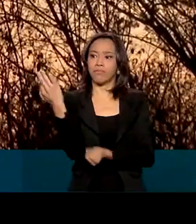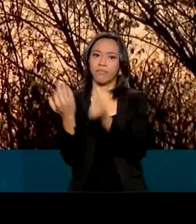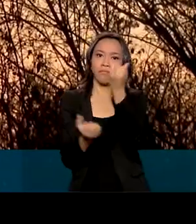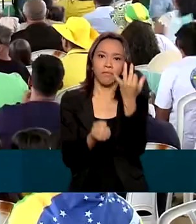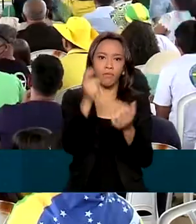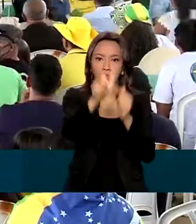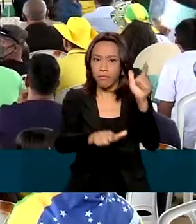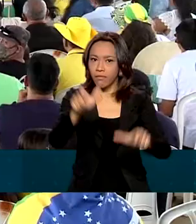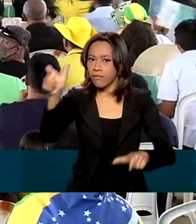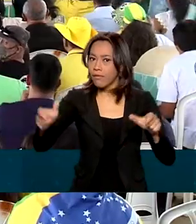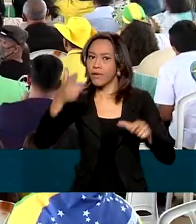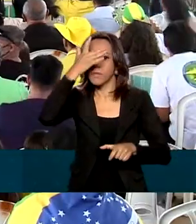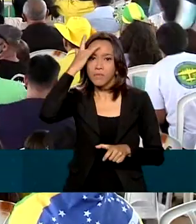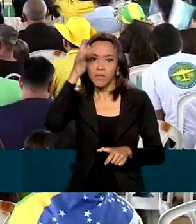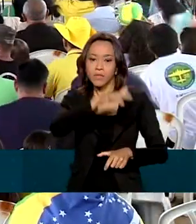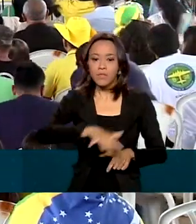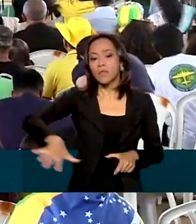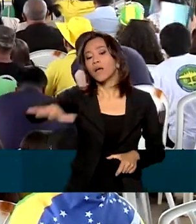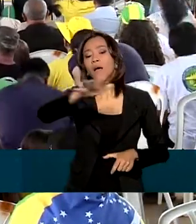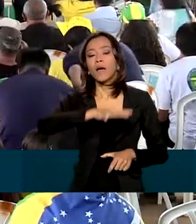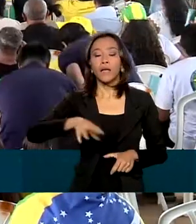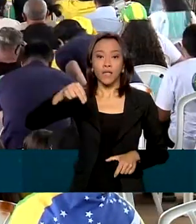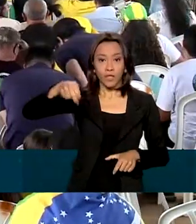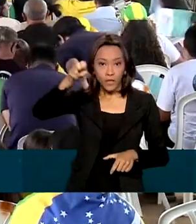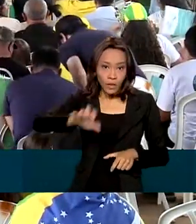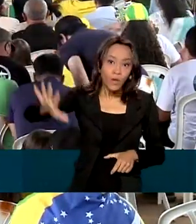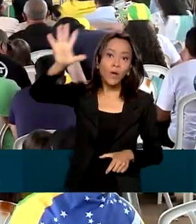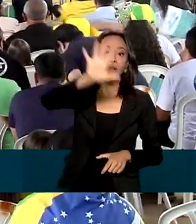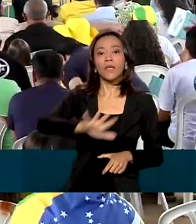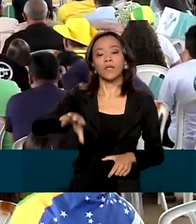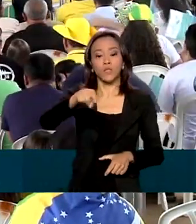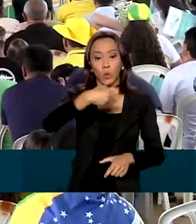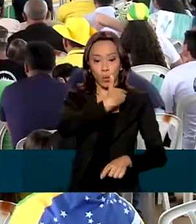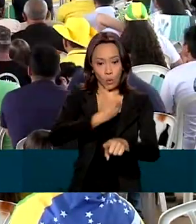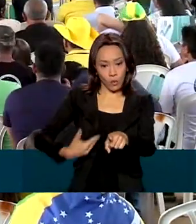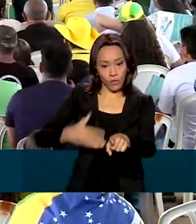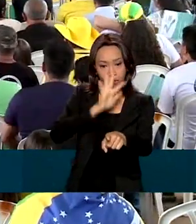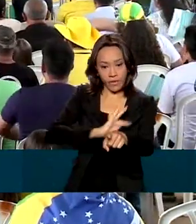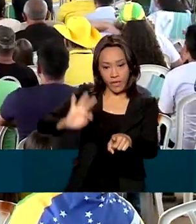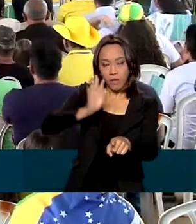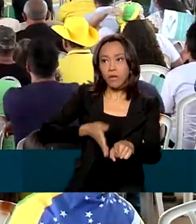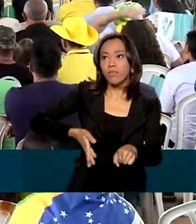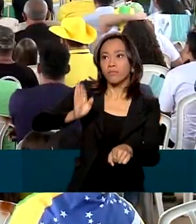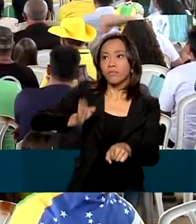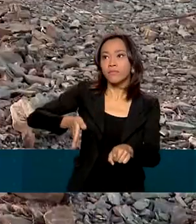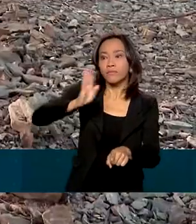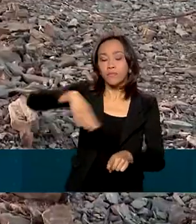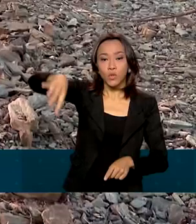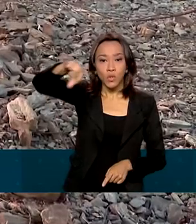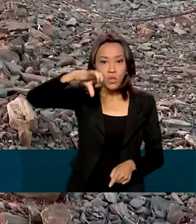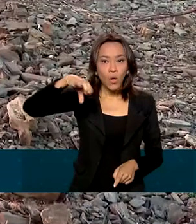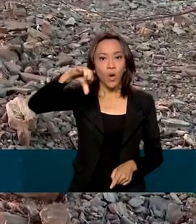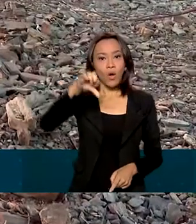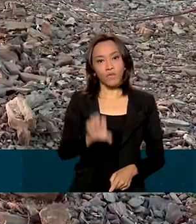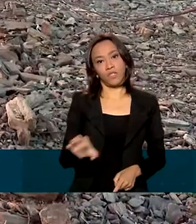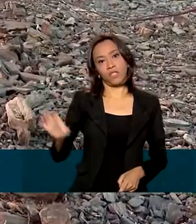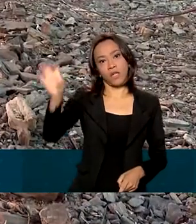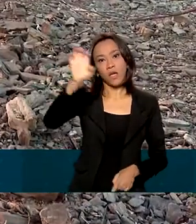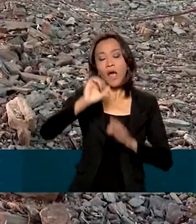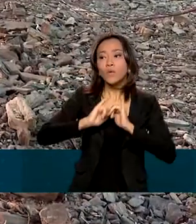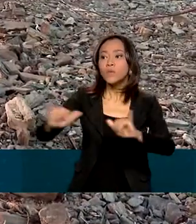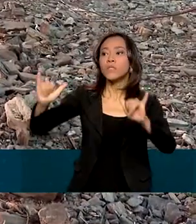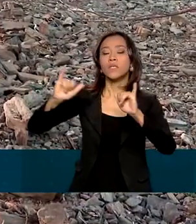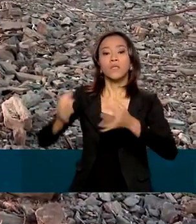nordestino. Para mudar essa realidade, o governo federal está percorrendo os nove estados do Nordeste com anúncios e